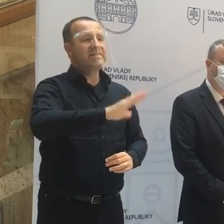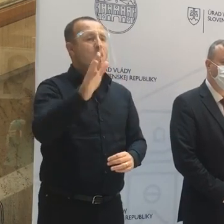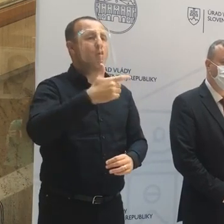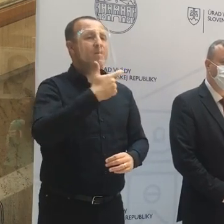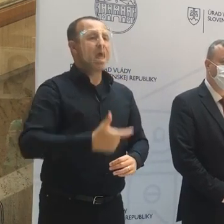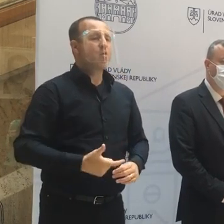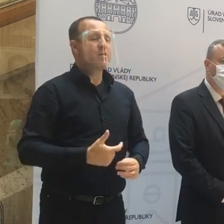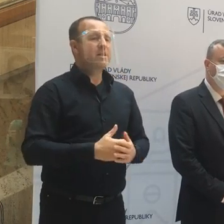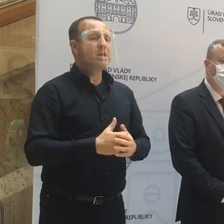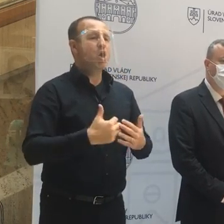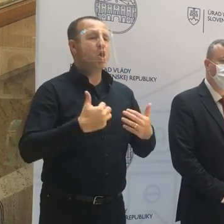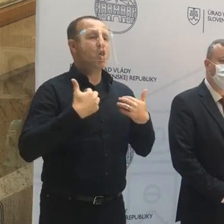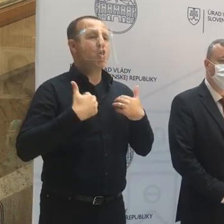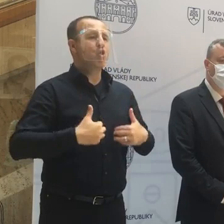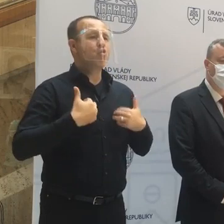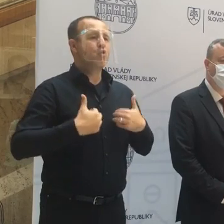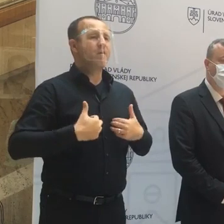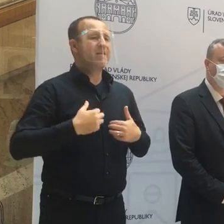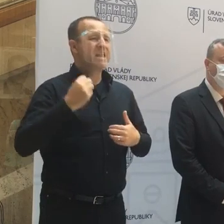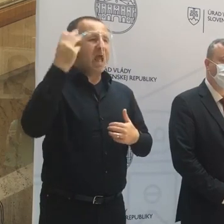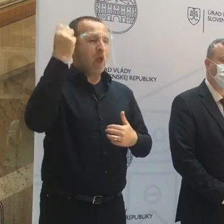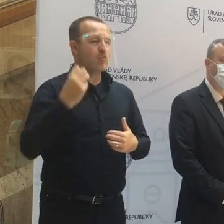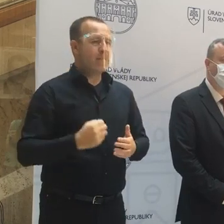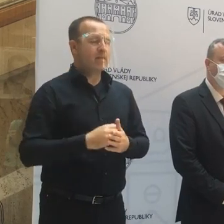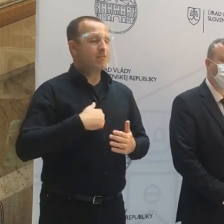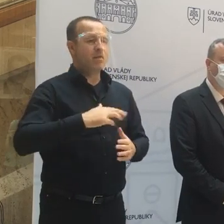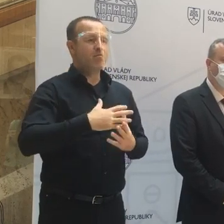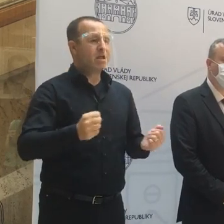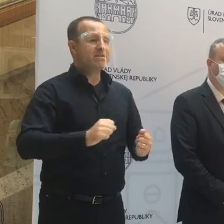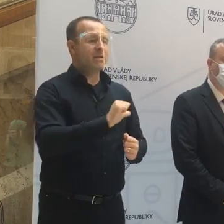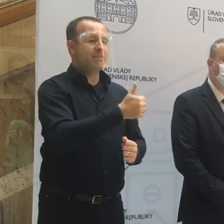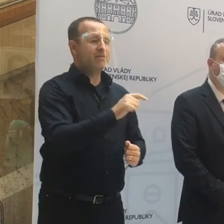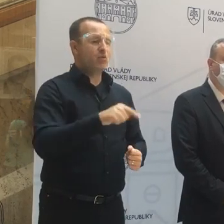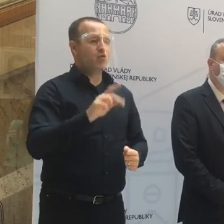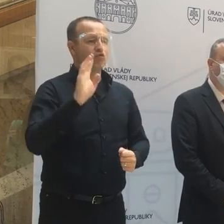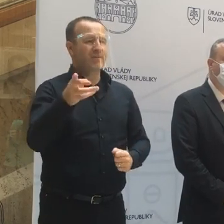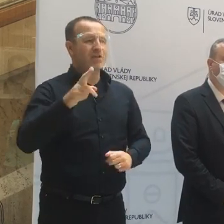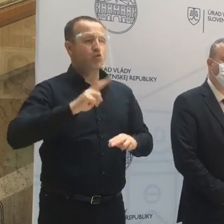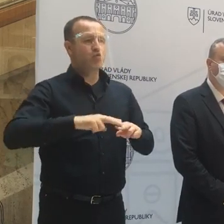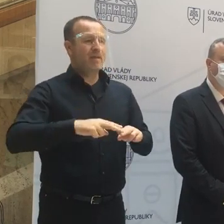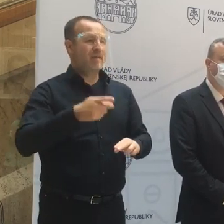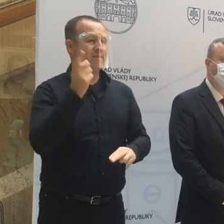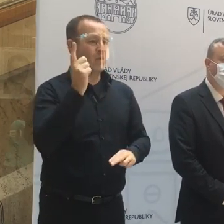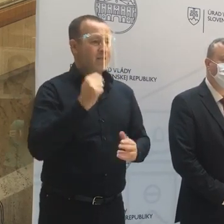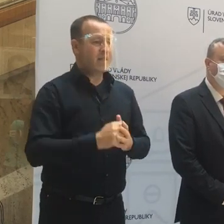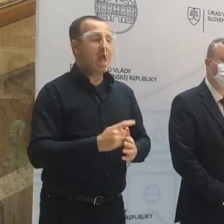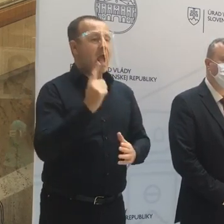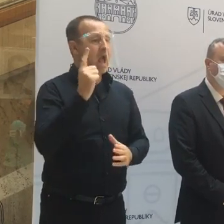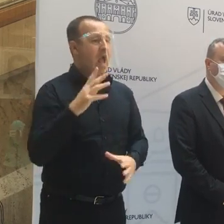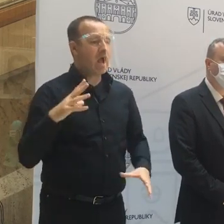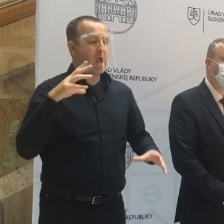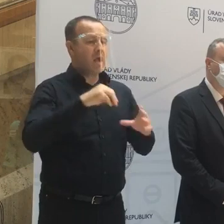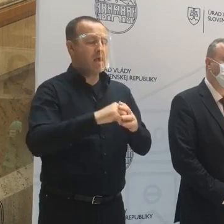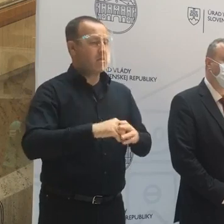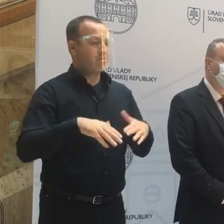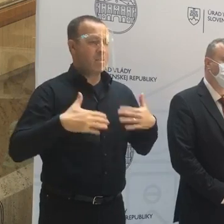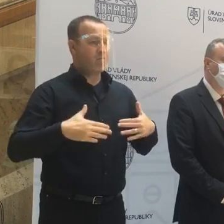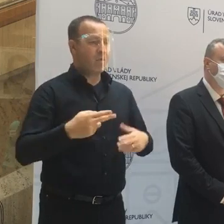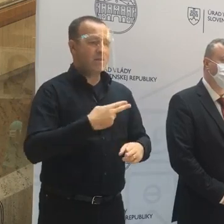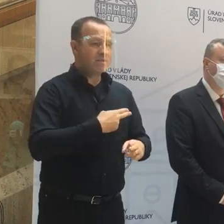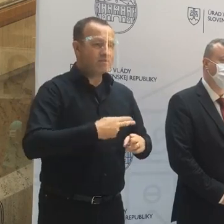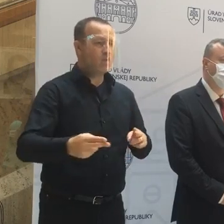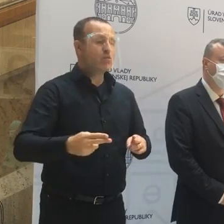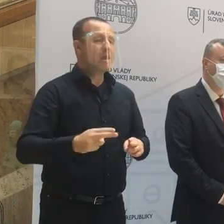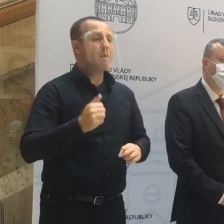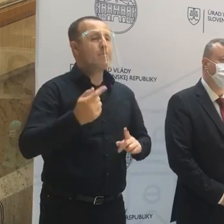COVID-automat, to znamená, že nie sme v prvom a štvrtom stupni varovania, a zároveň neboli naplnené podmienky na vypnutie